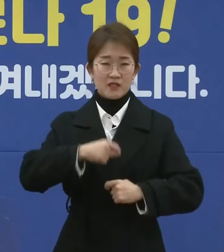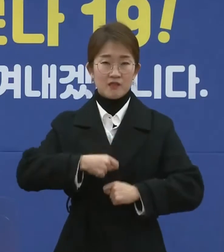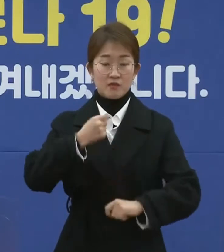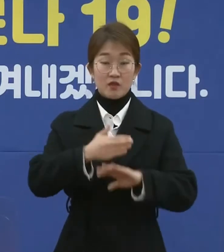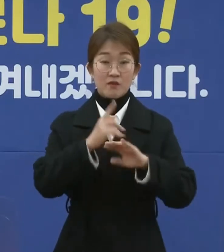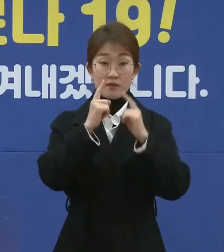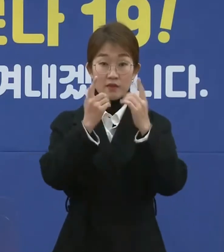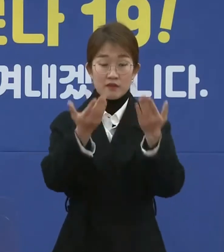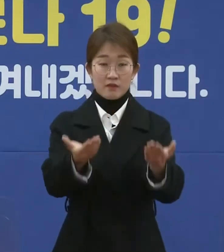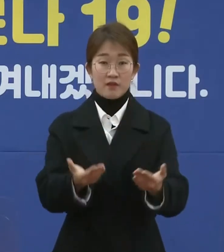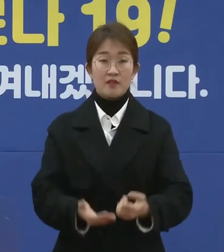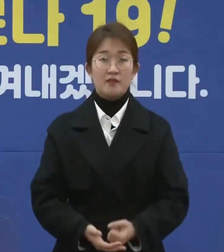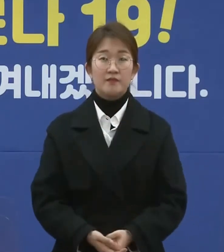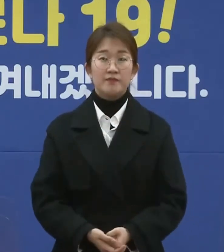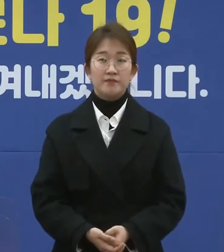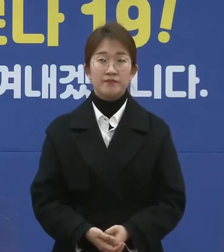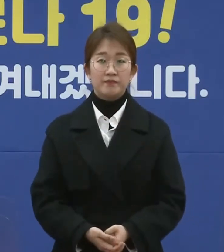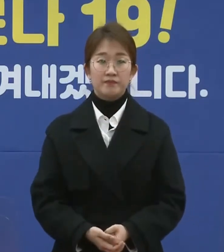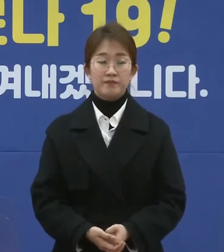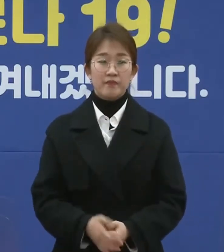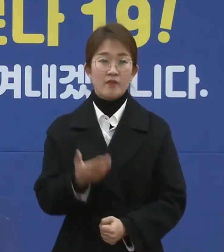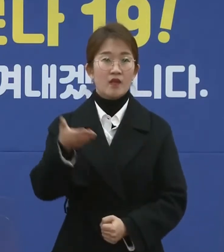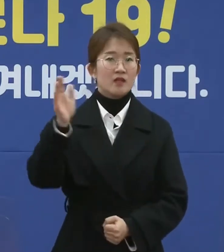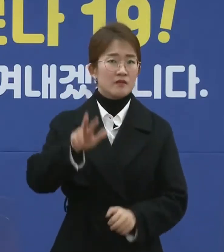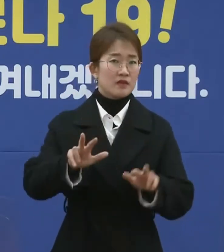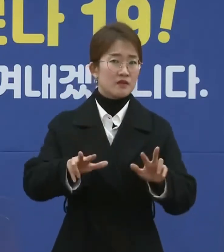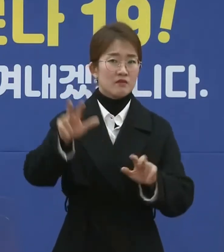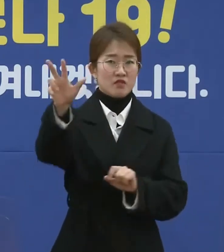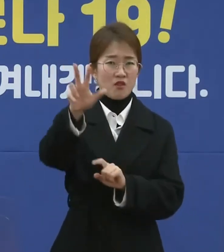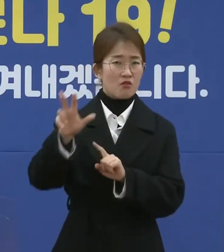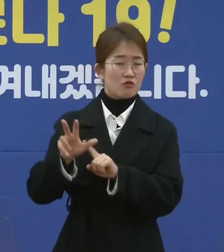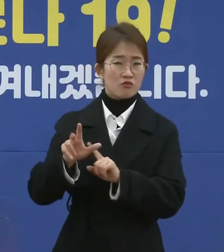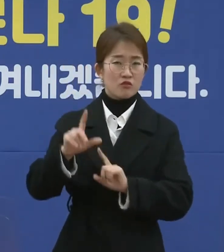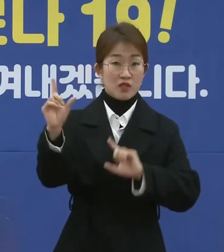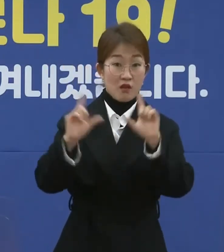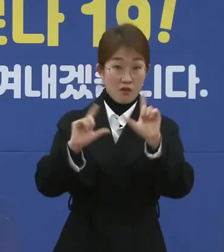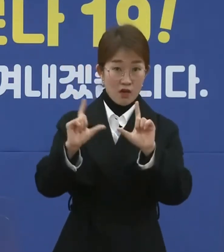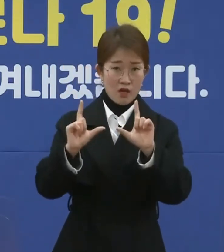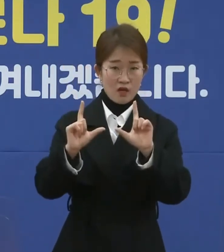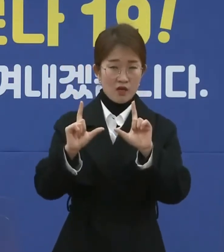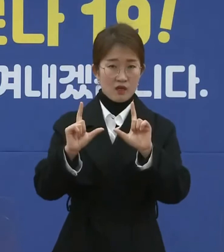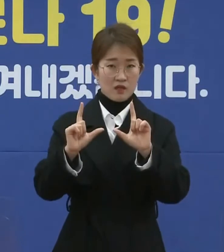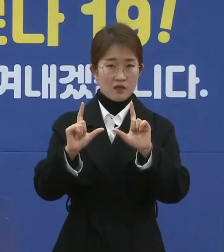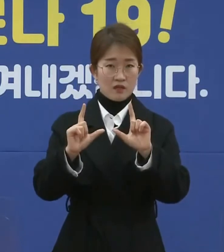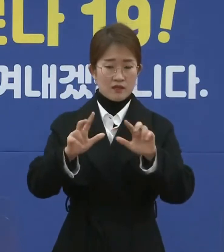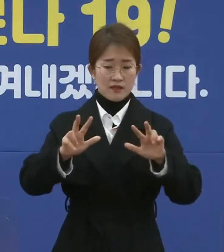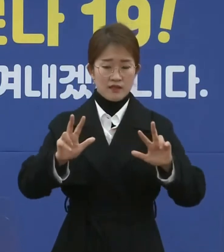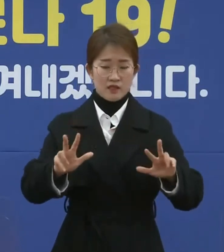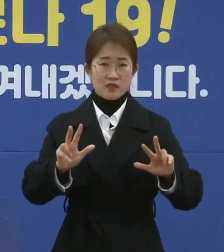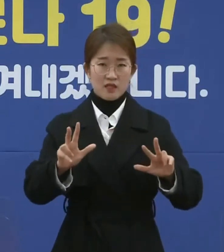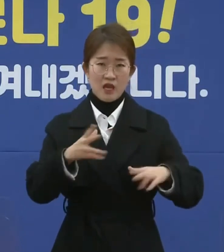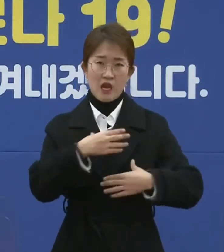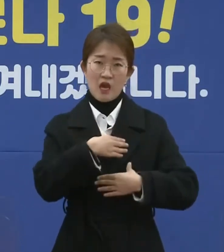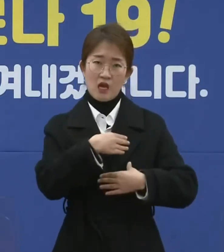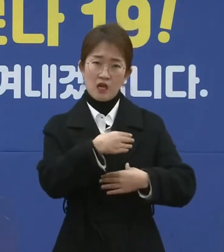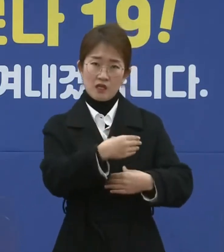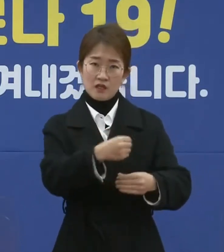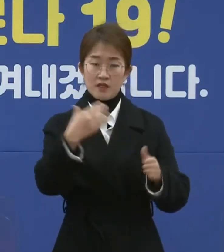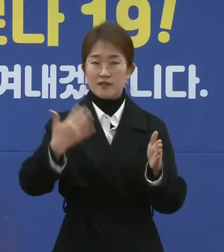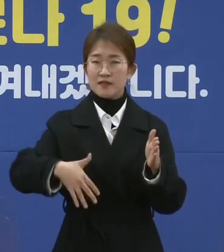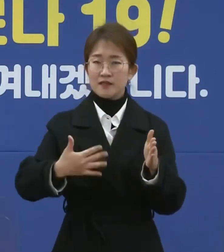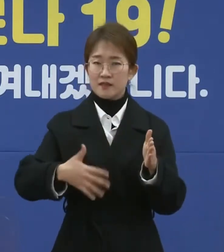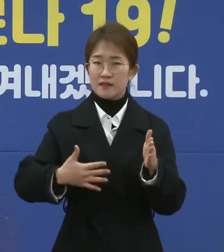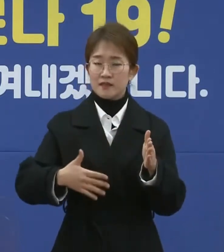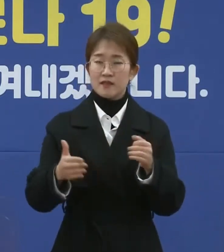감사드립니다. 하지만 전국적인 코로나 상황이 좀처럼 안정세를 찾지 못하면서